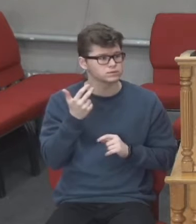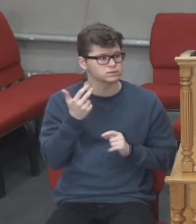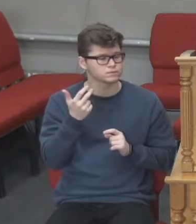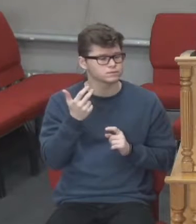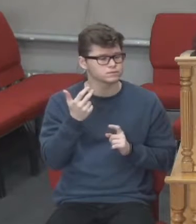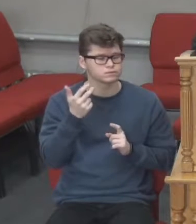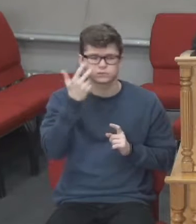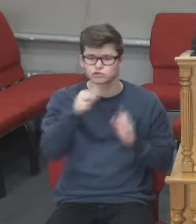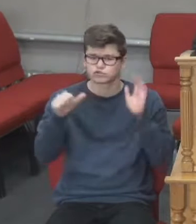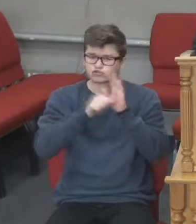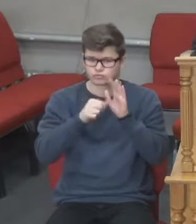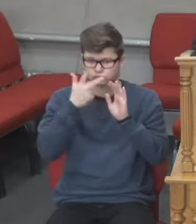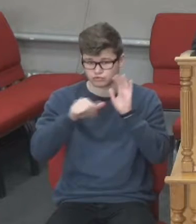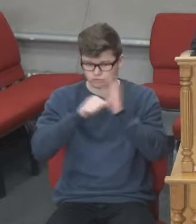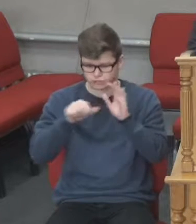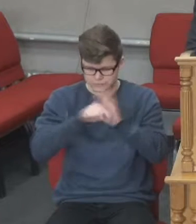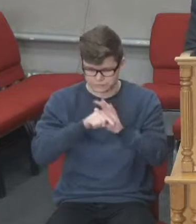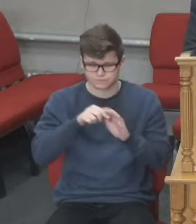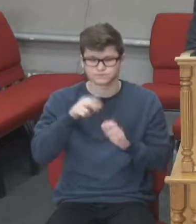-го вірша.